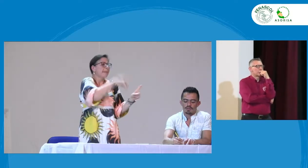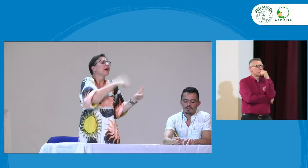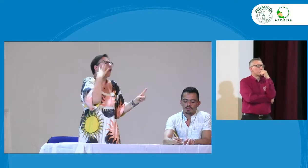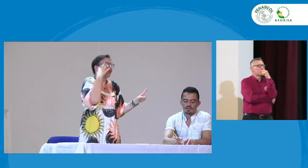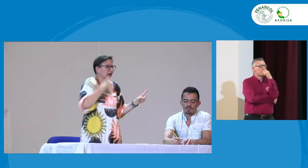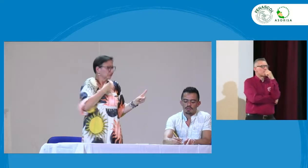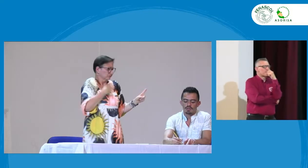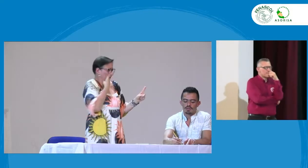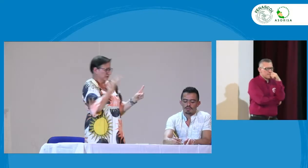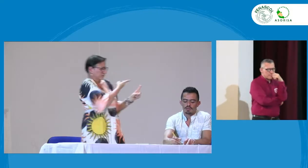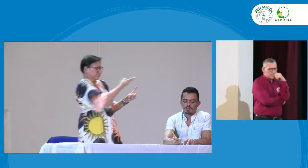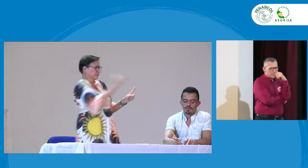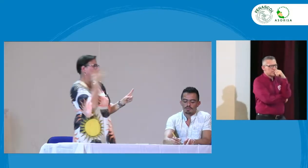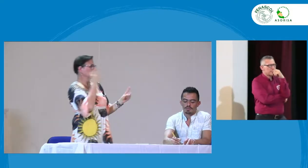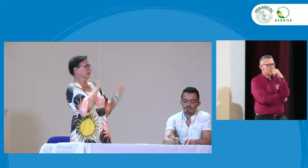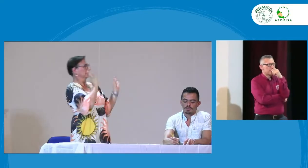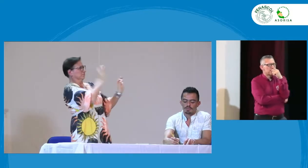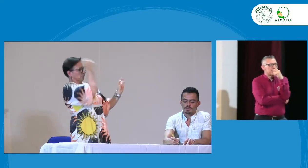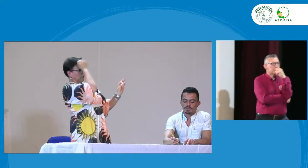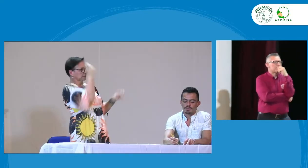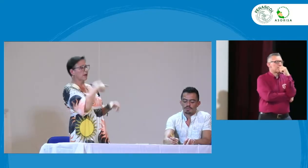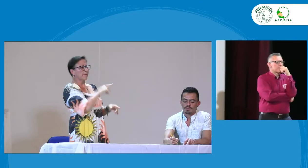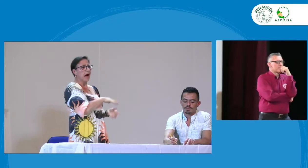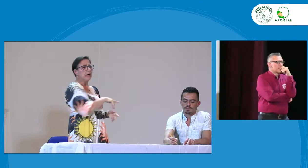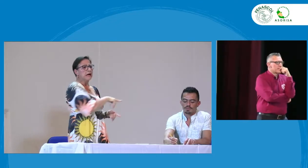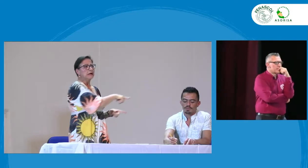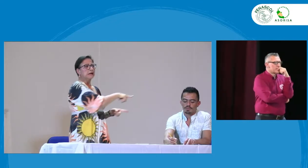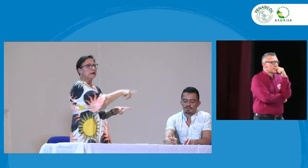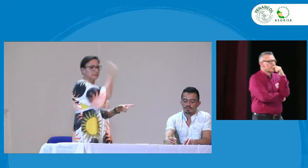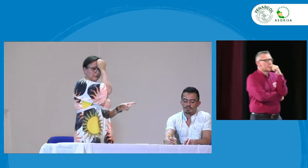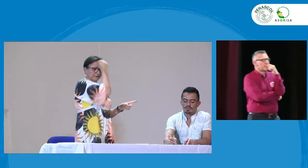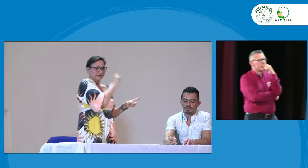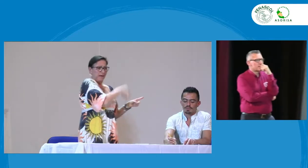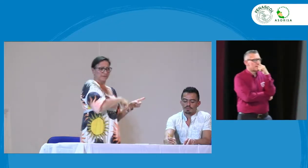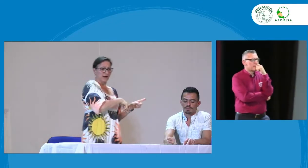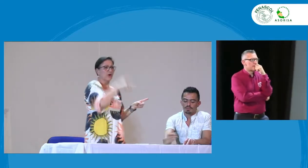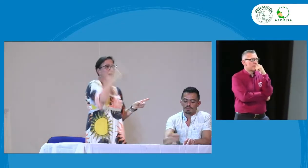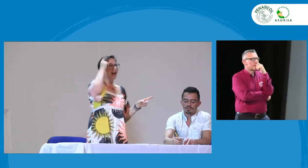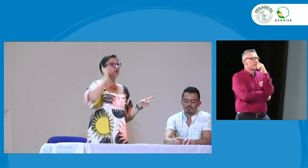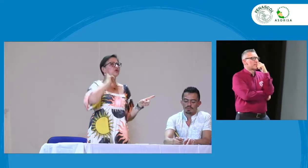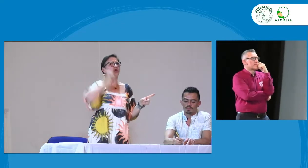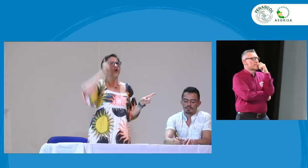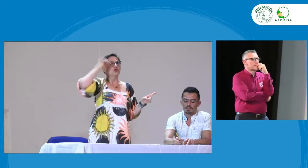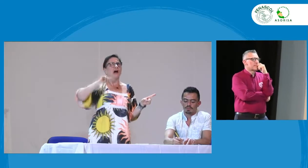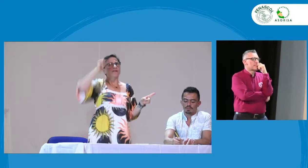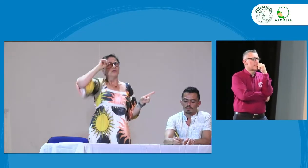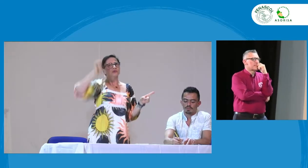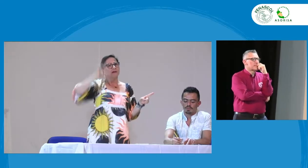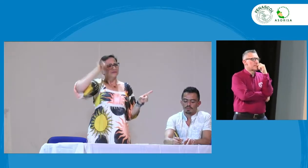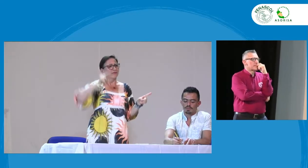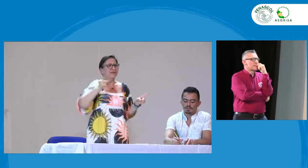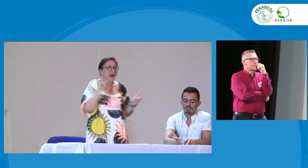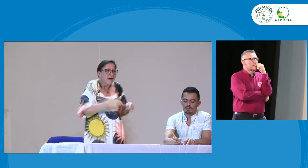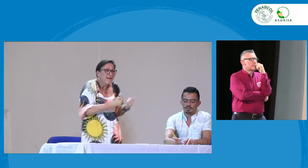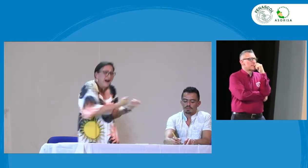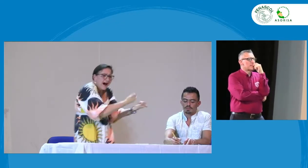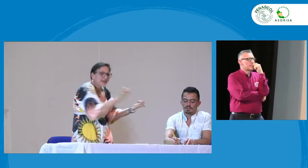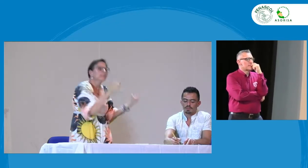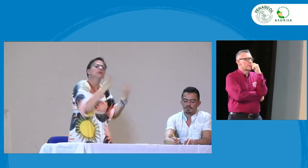¿sí? no es que no sepamos yo veo muchos oyentes que hacen el ejercicio docente